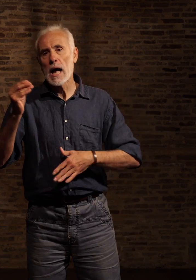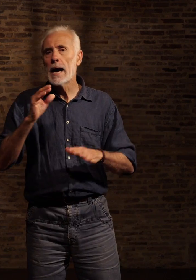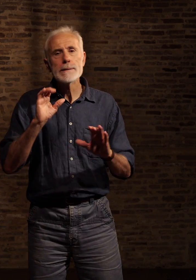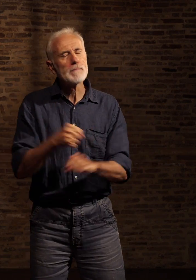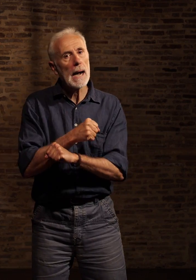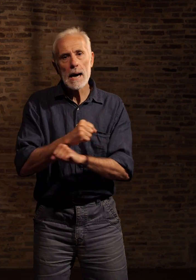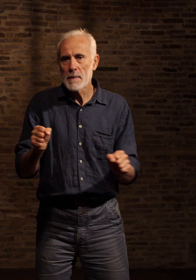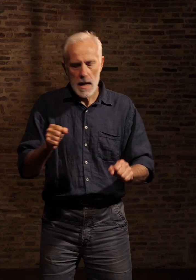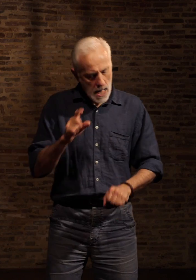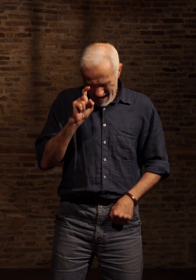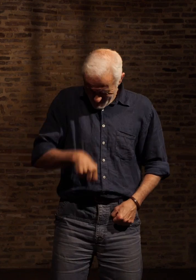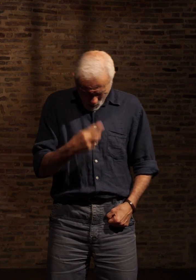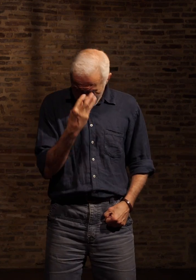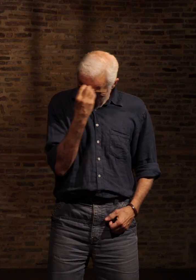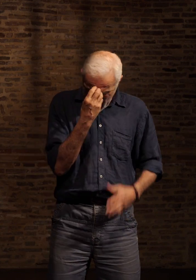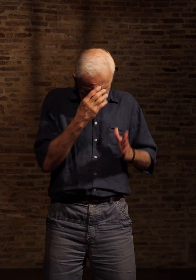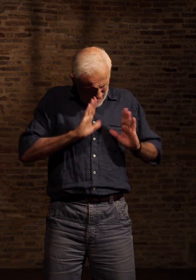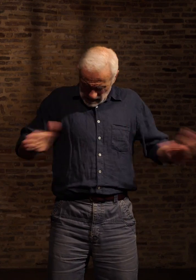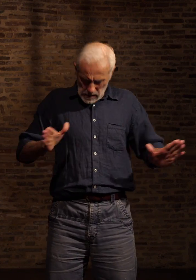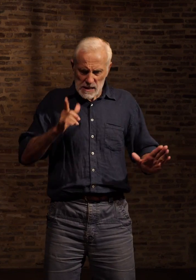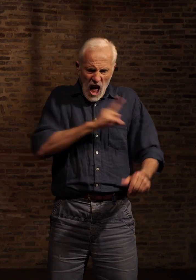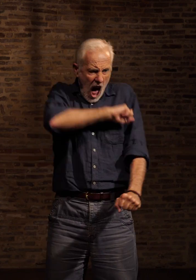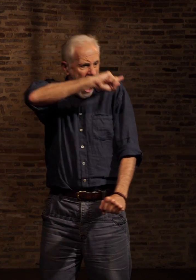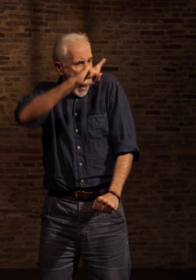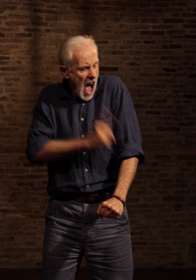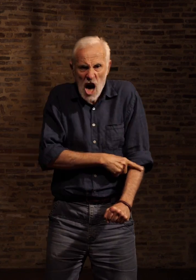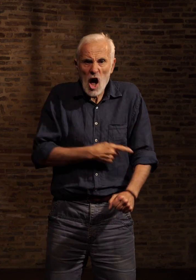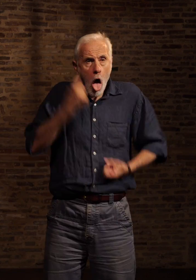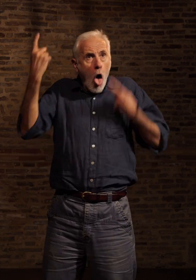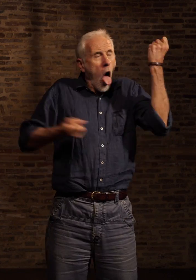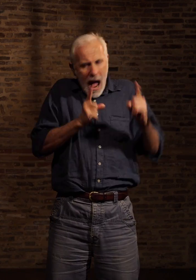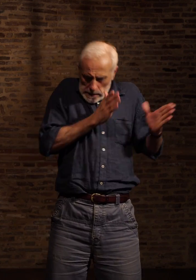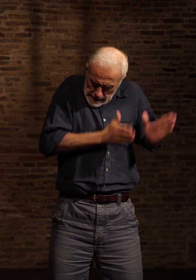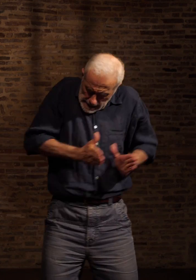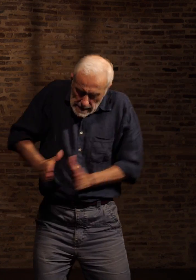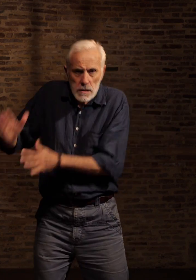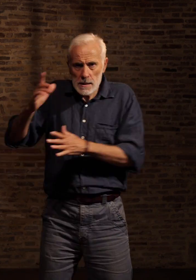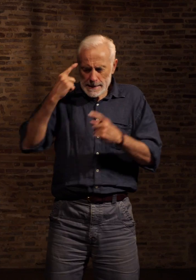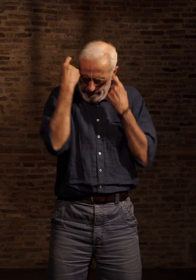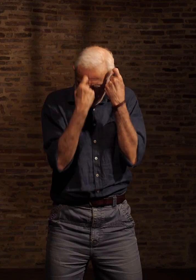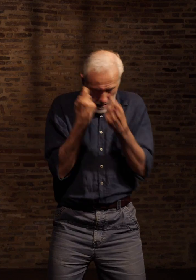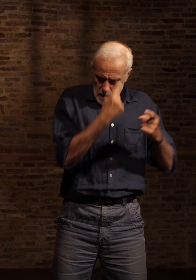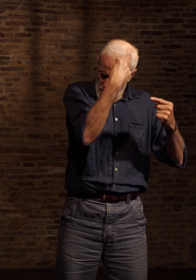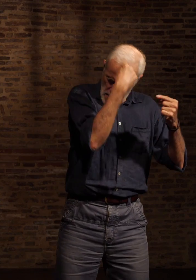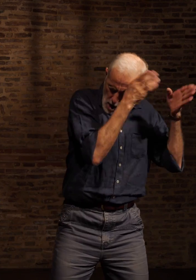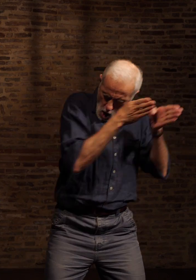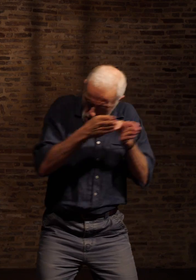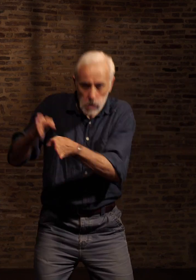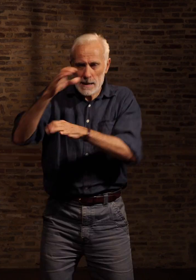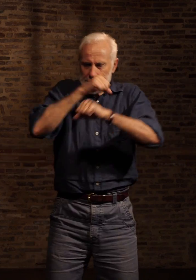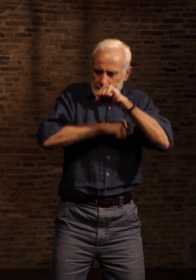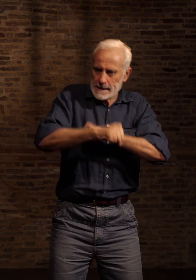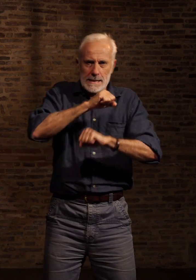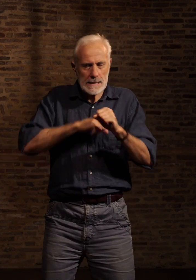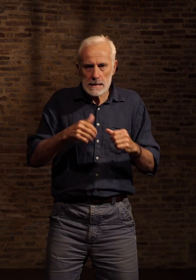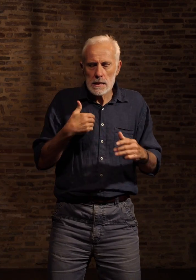mes priorités Si je ne canalisais pas mon énergie que je dépensais à fond perdu La seule chose que je savais faire et je finis par